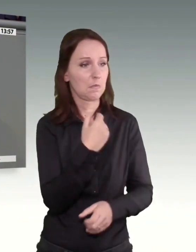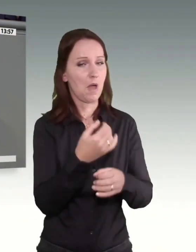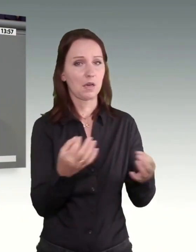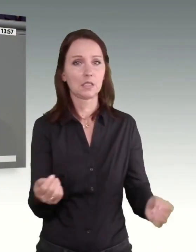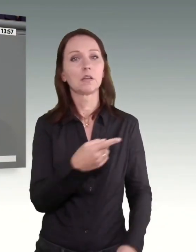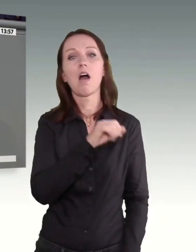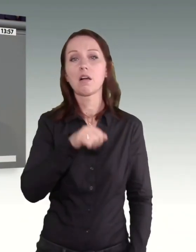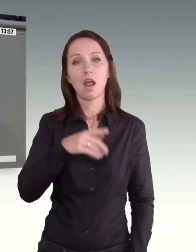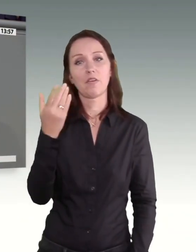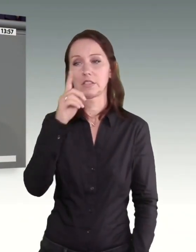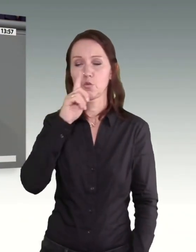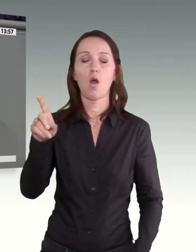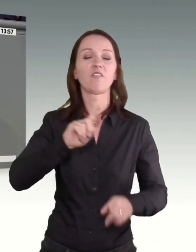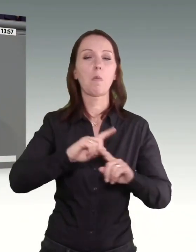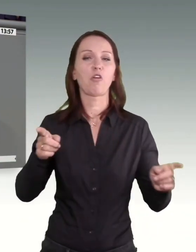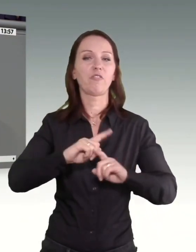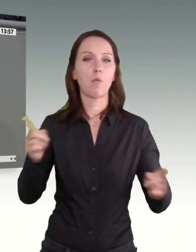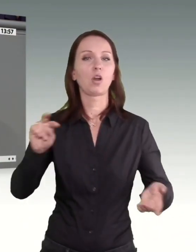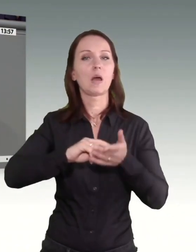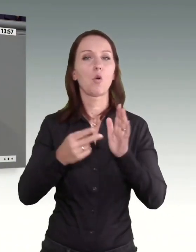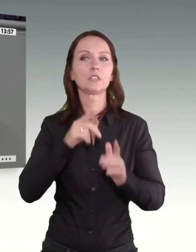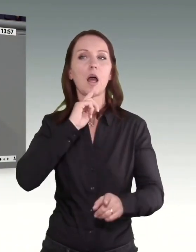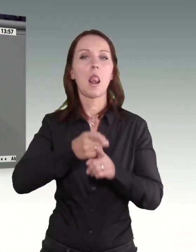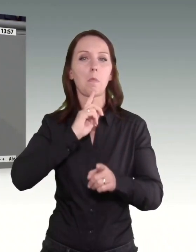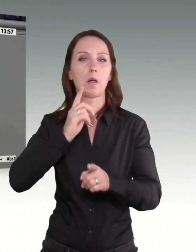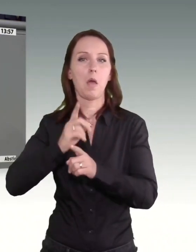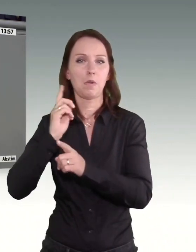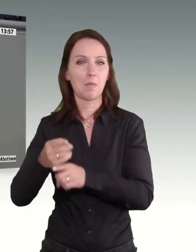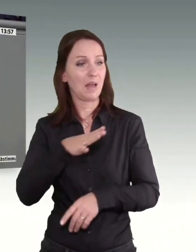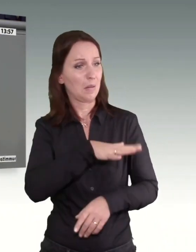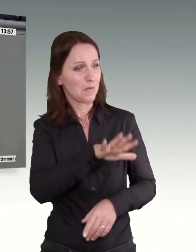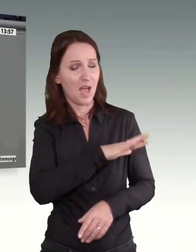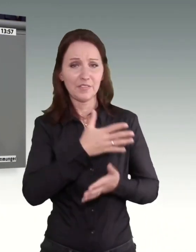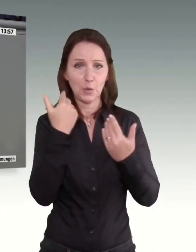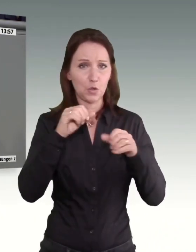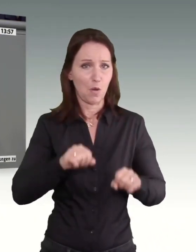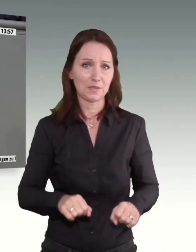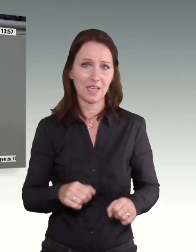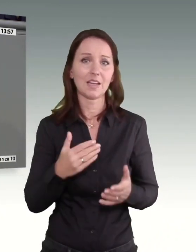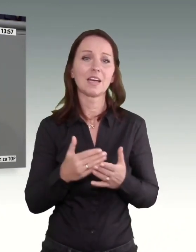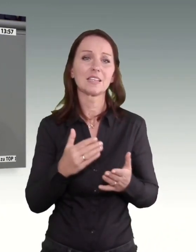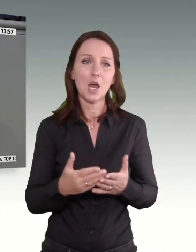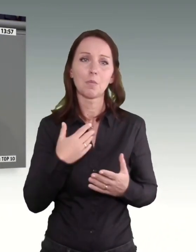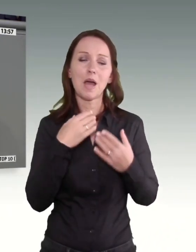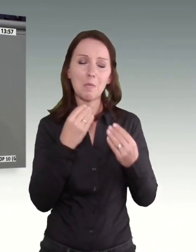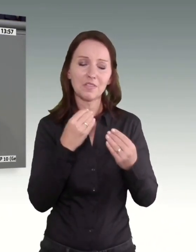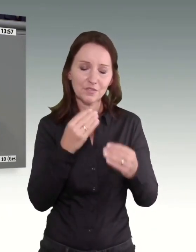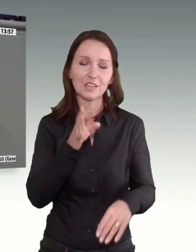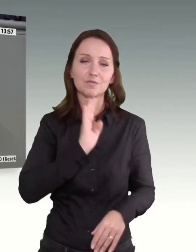ist verbieten und politisch verordnen. Sie haben überhaupt keine Kompetenzen in diesem Bereich. Und deswegen empfehle ich Ihnen hin und wieder mal